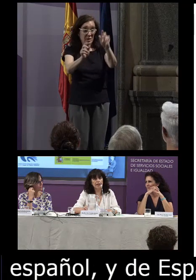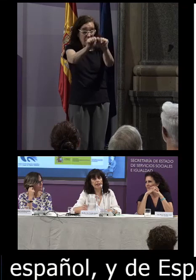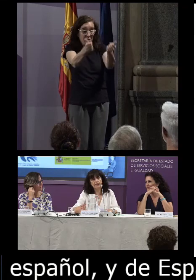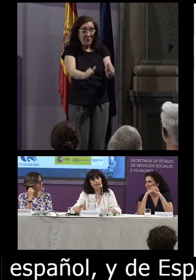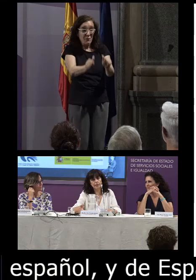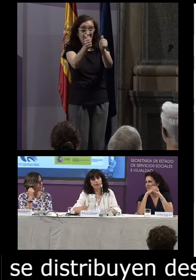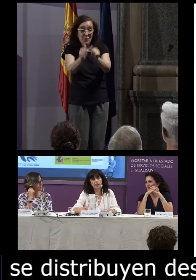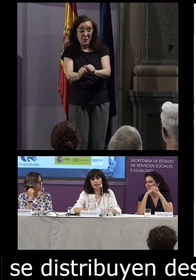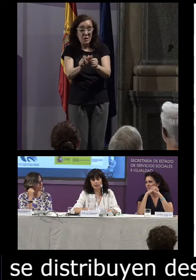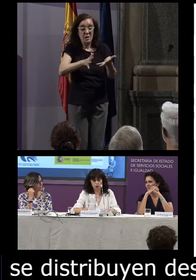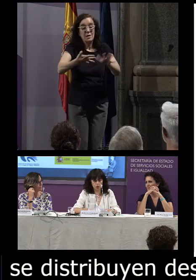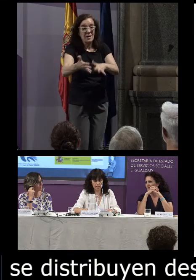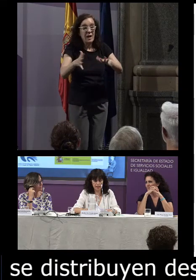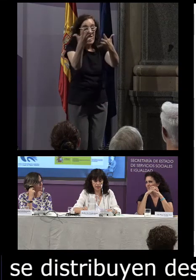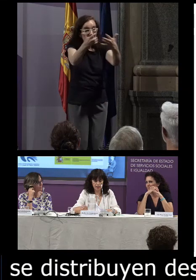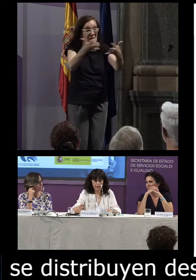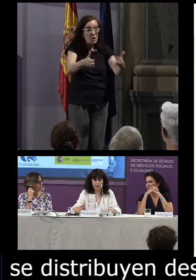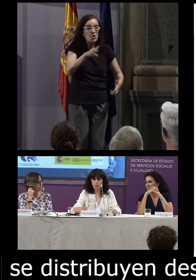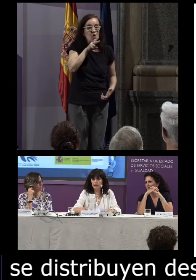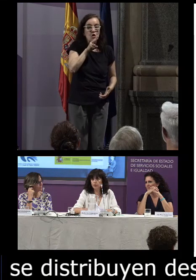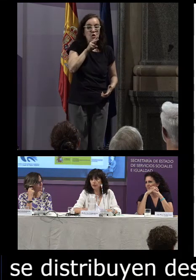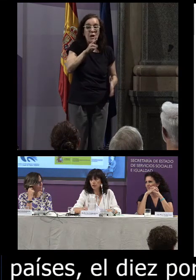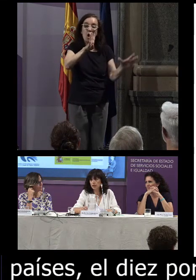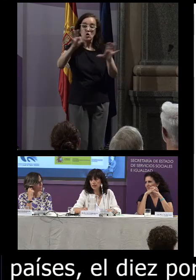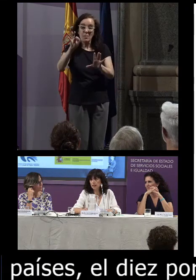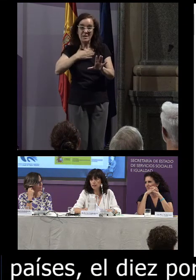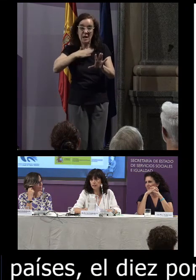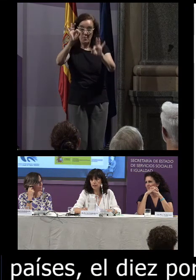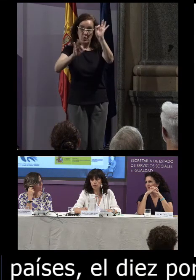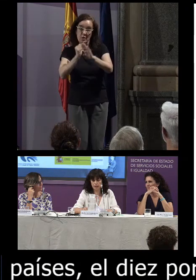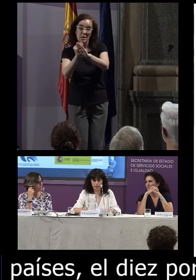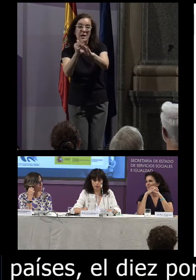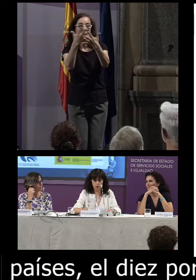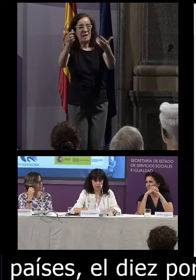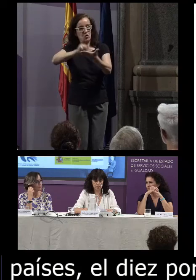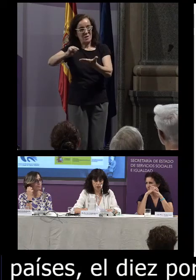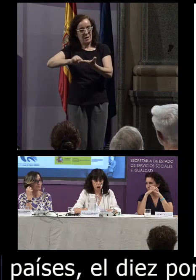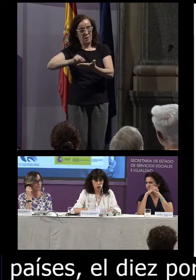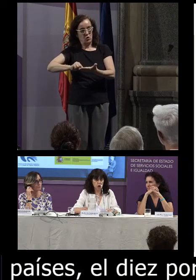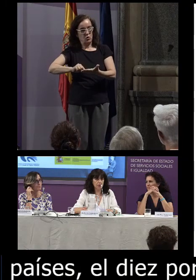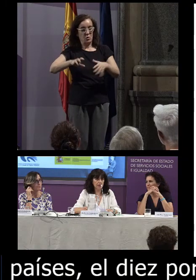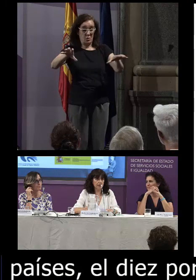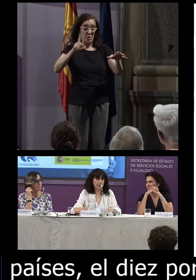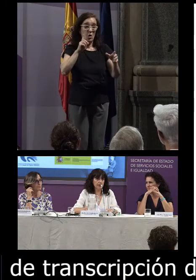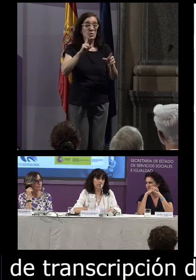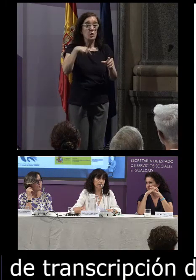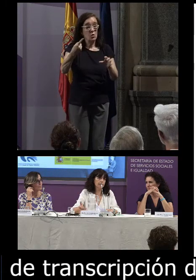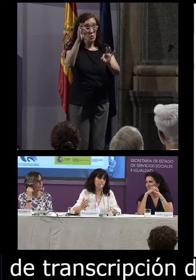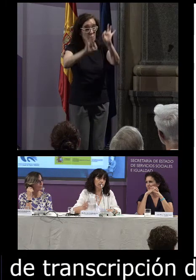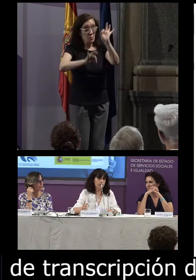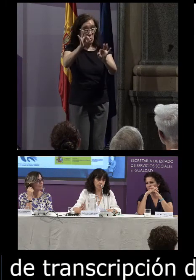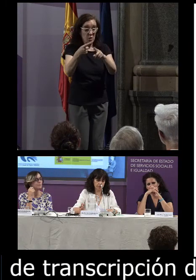provienen de las transcripciones de textos orales y el 90% restante de textos escritos otros porcentajes